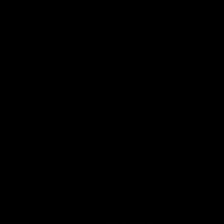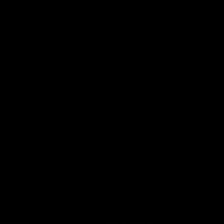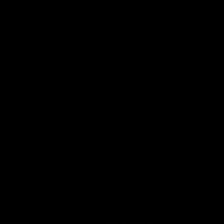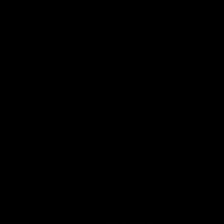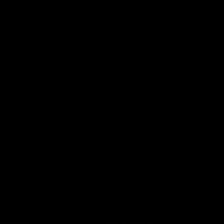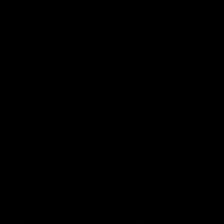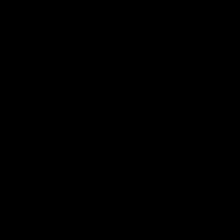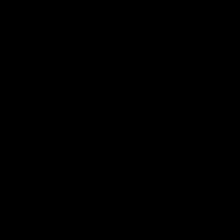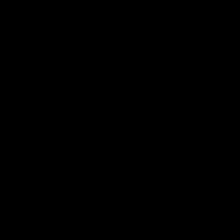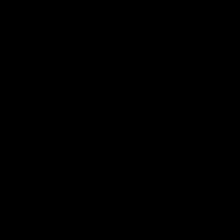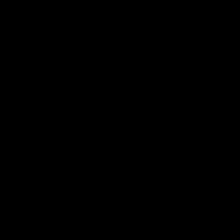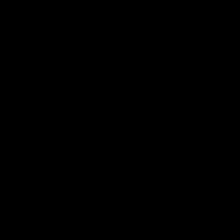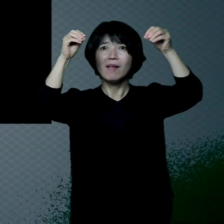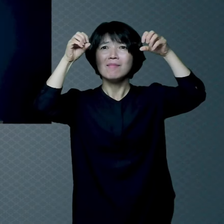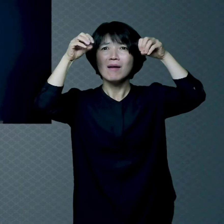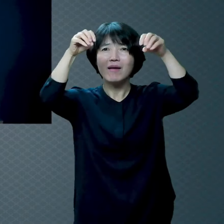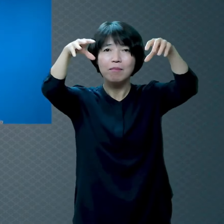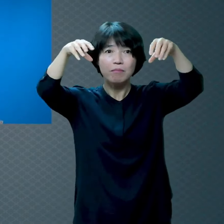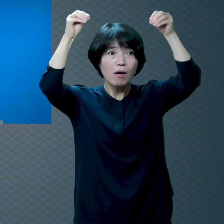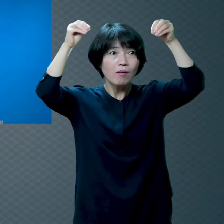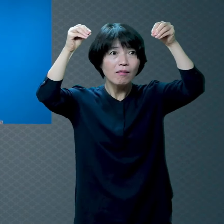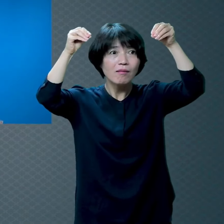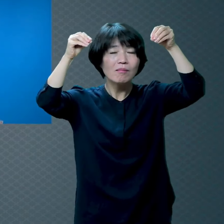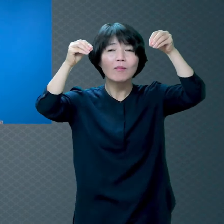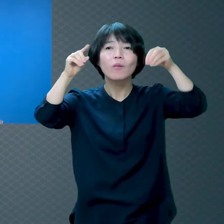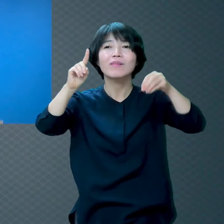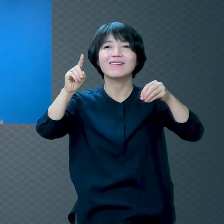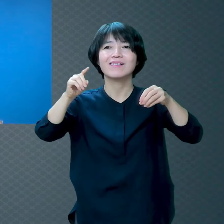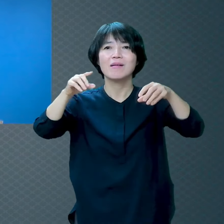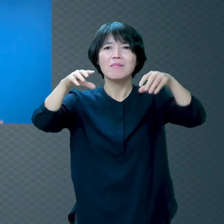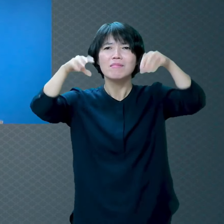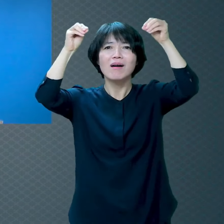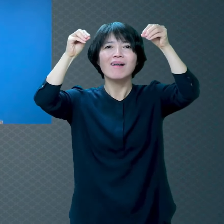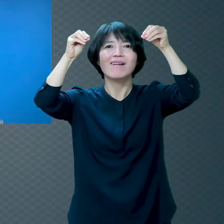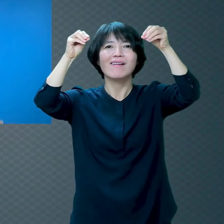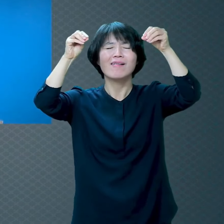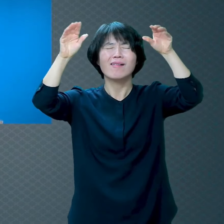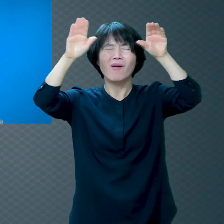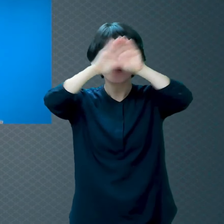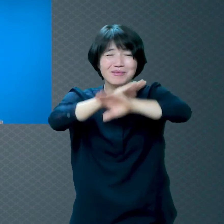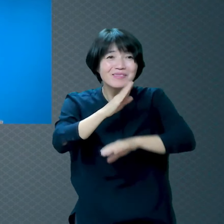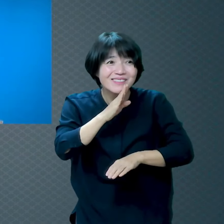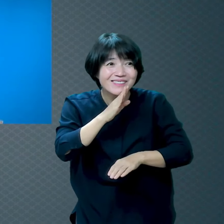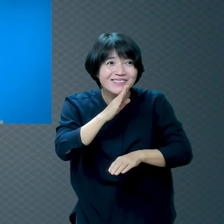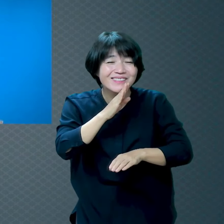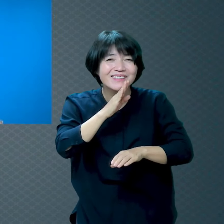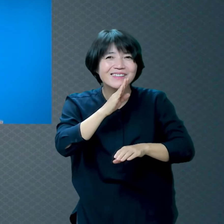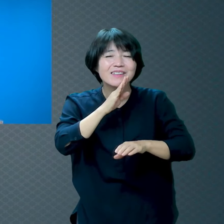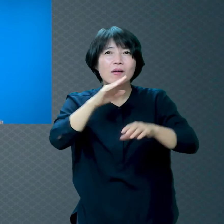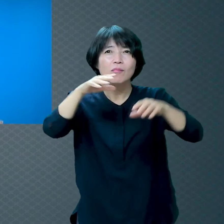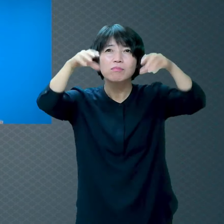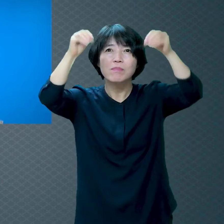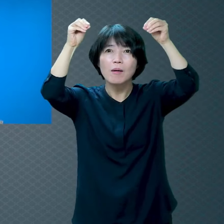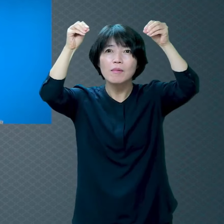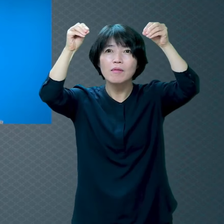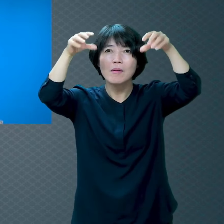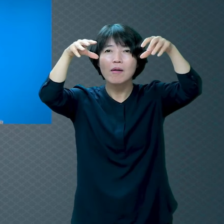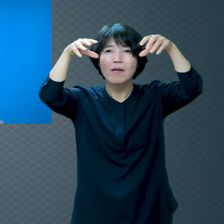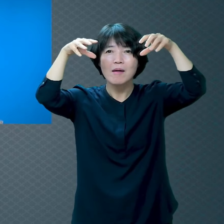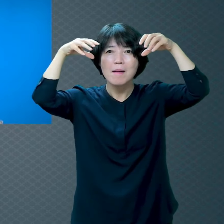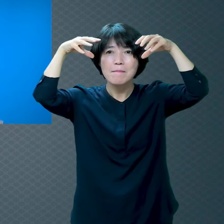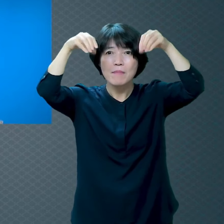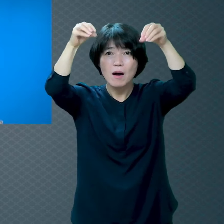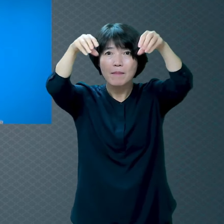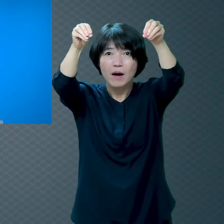꺼졌어요 그러면 어때요 그러면 캄캄하죠 그러면 죽었다는